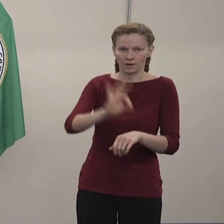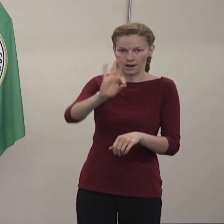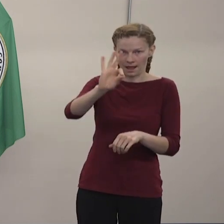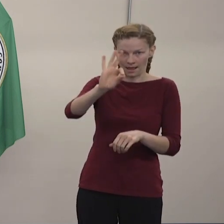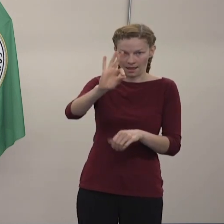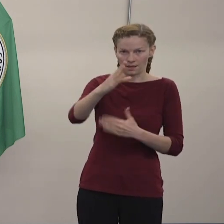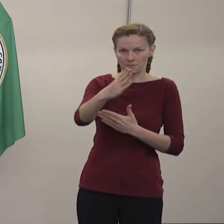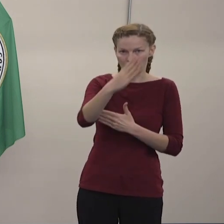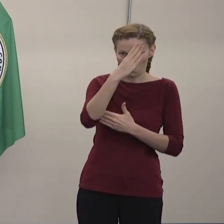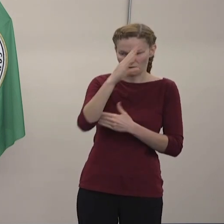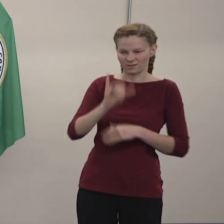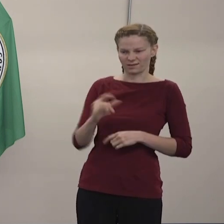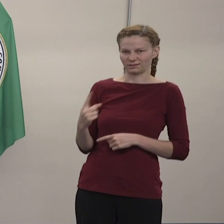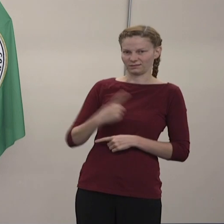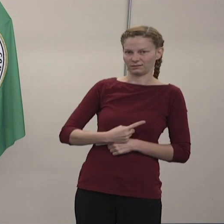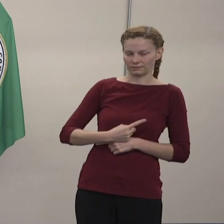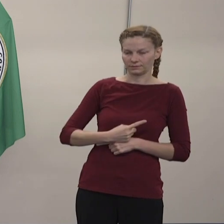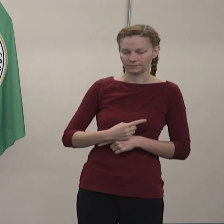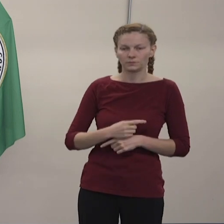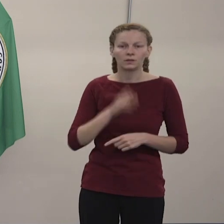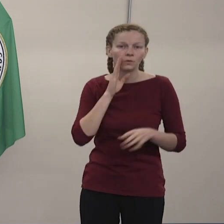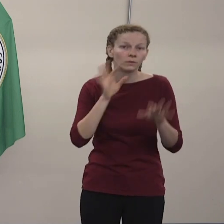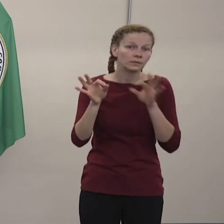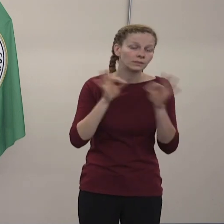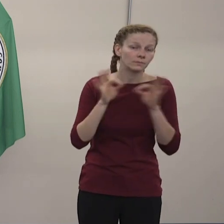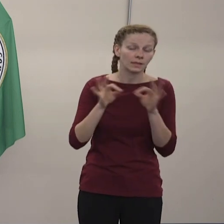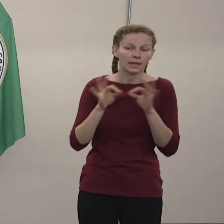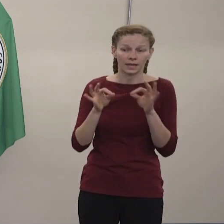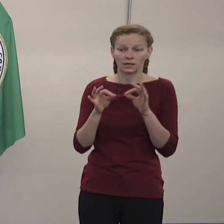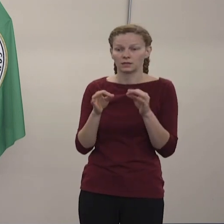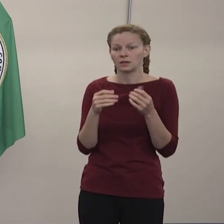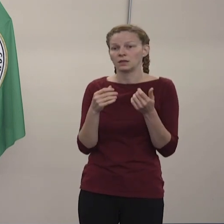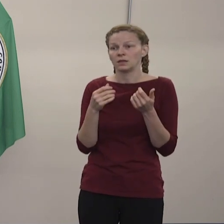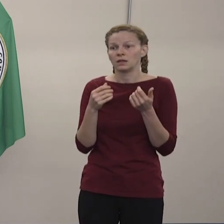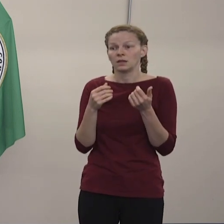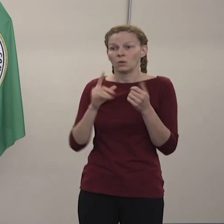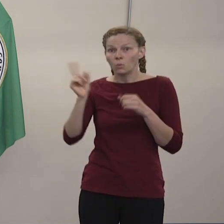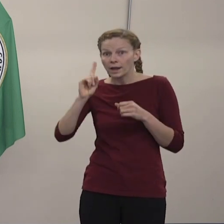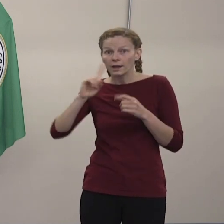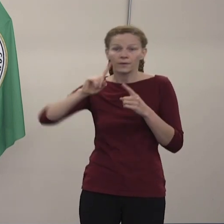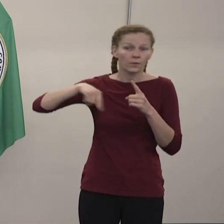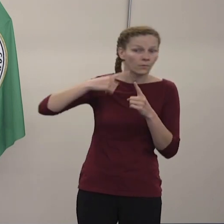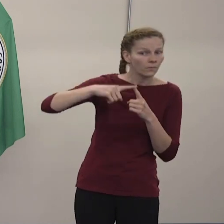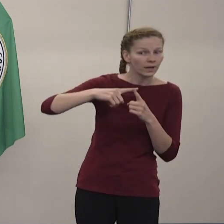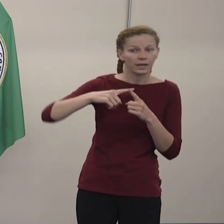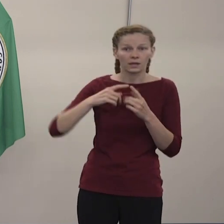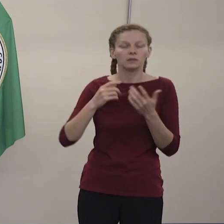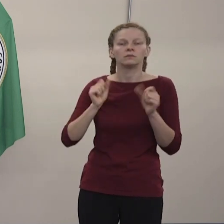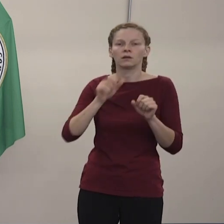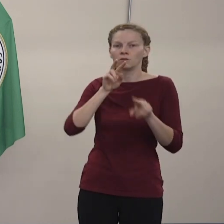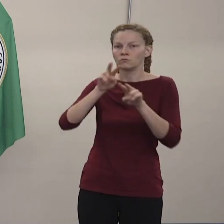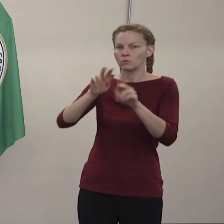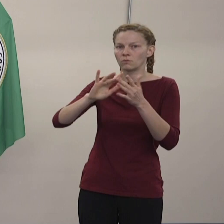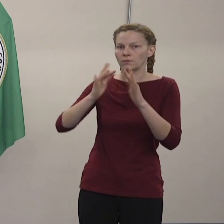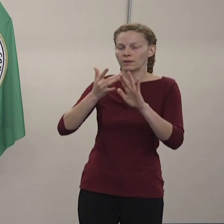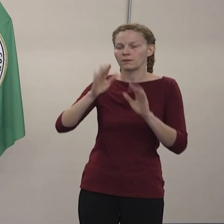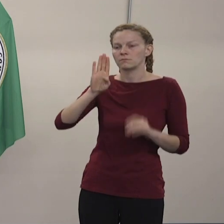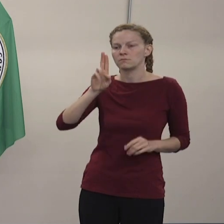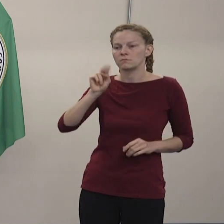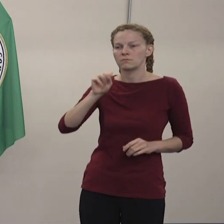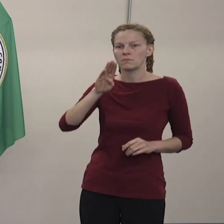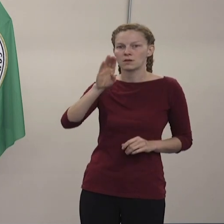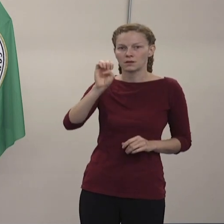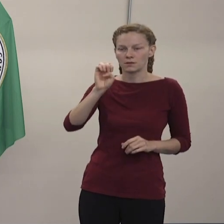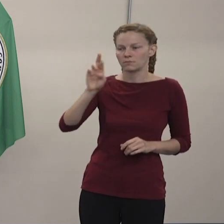la mañana del día del evento. Y los detalles sobre estas pruebas están en la página de www